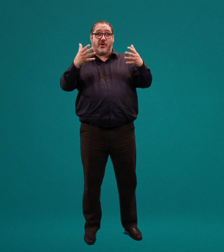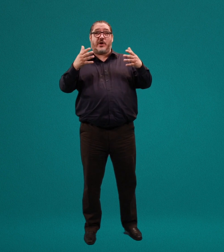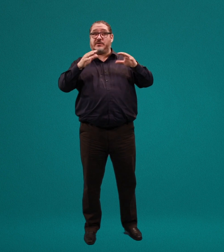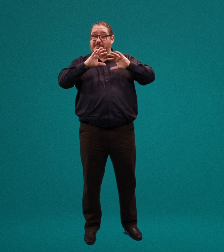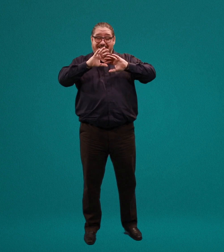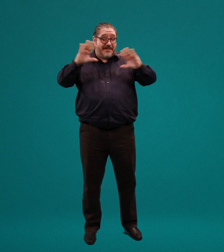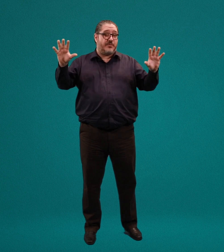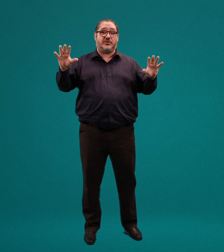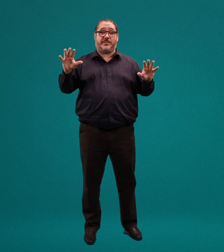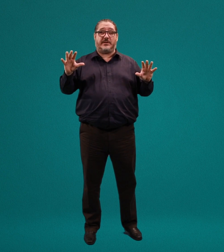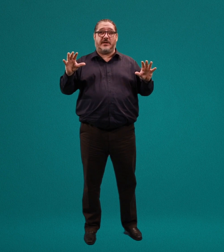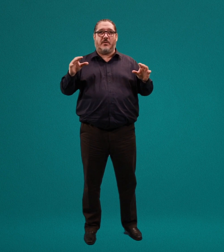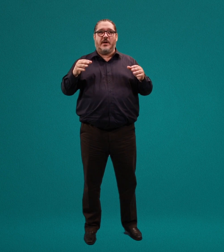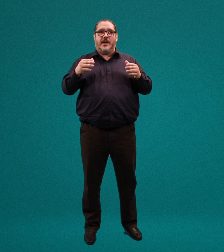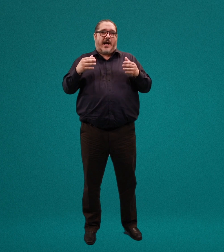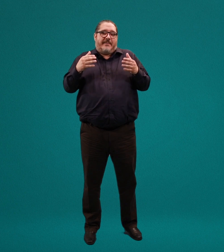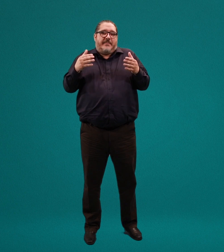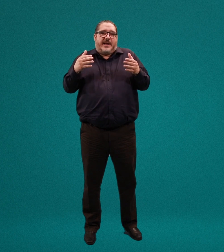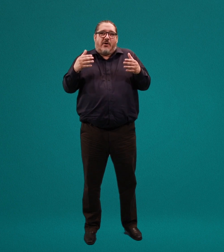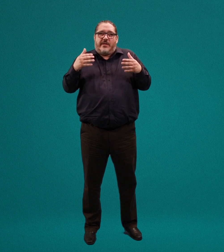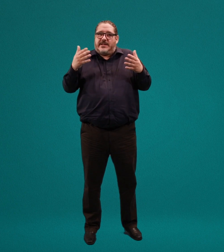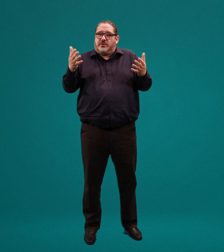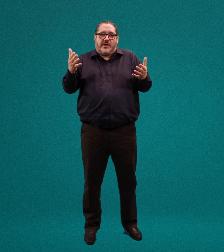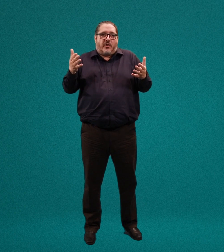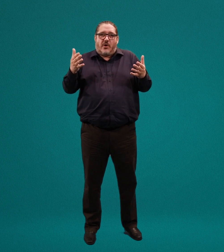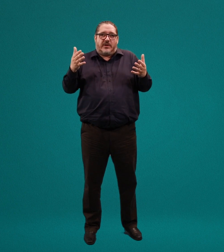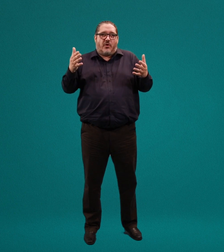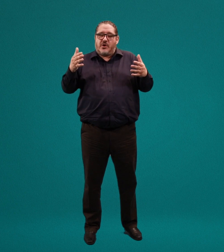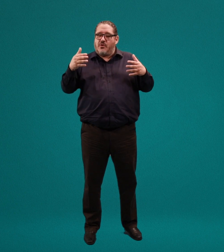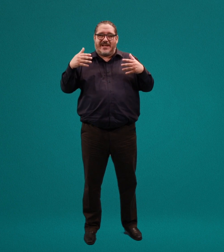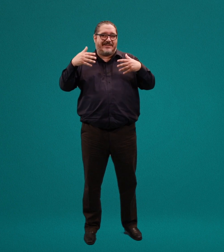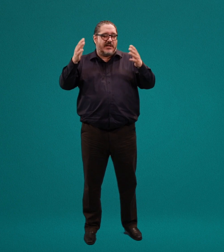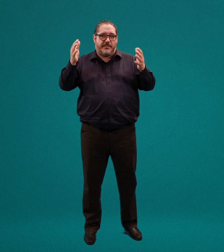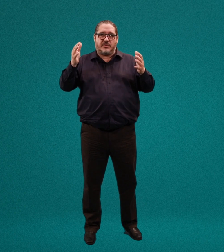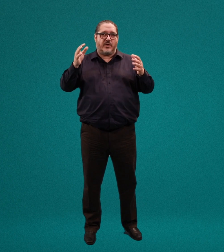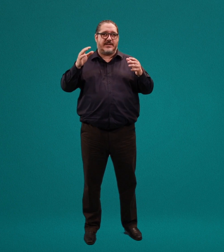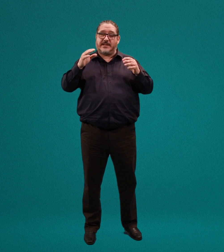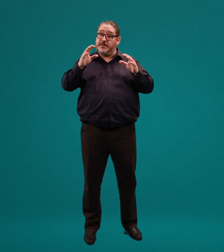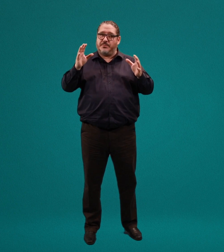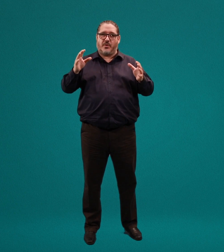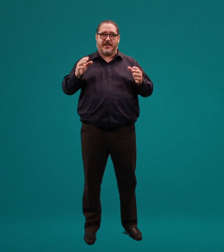de correo estaba 100% operativo, había migrado a las direcciones de correo electrónico de unas 30 personas, tal vez un poco más.